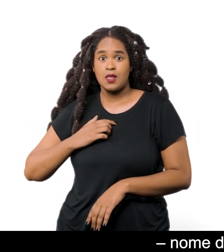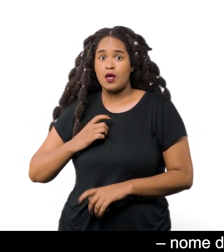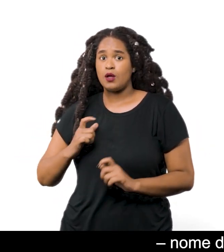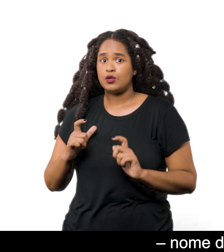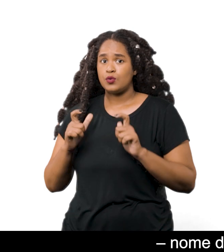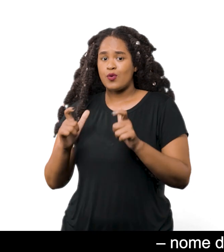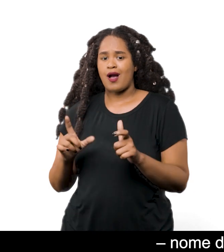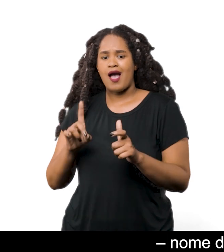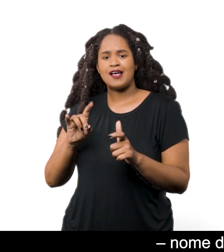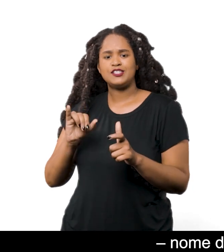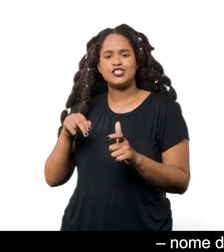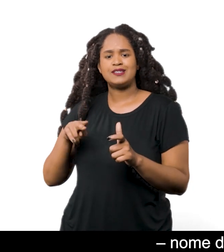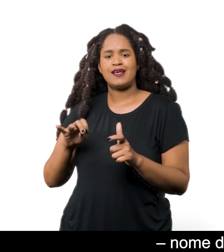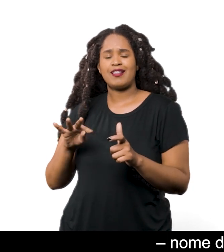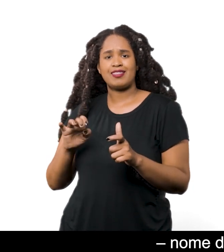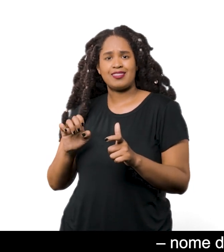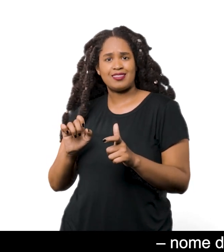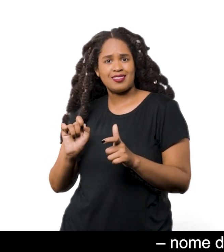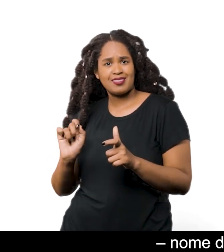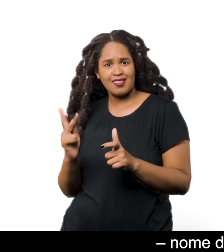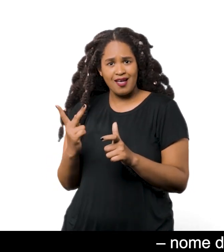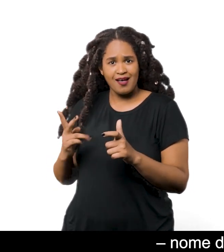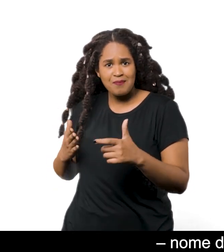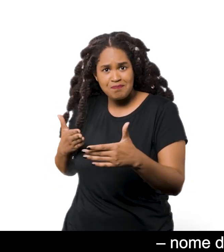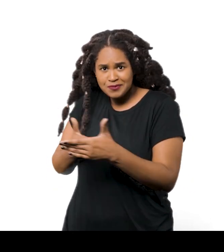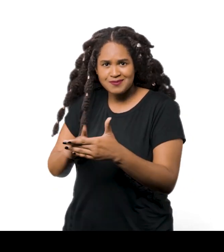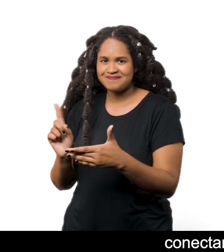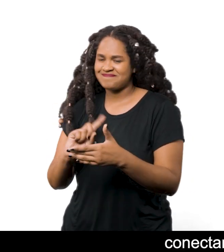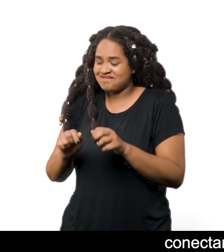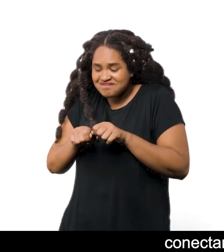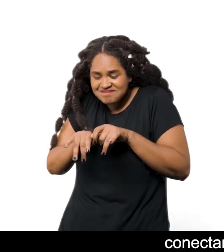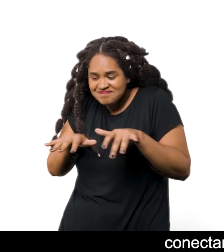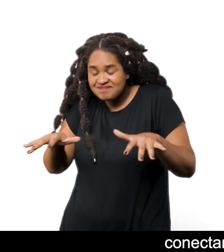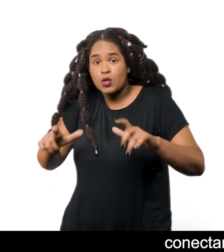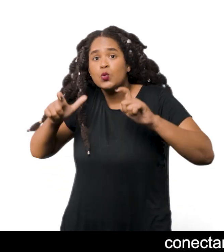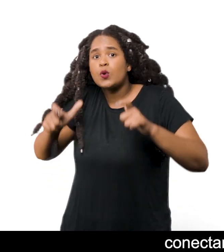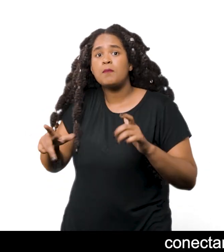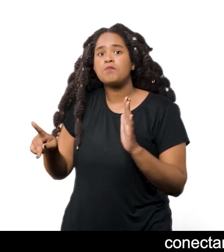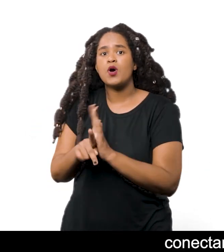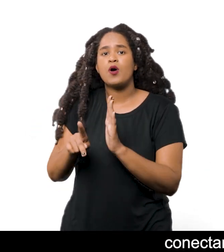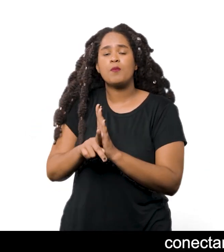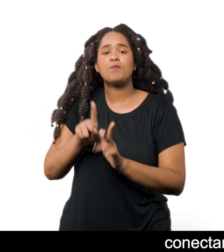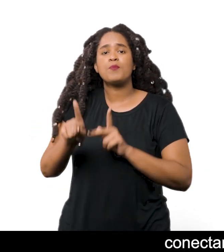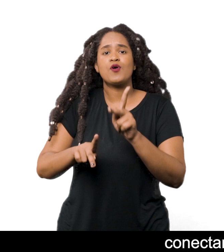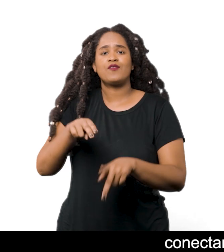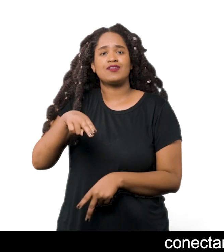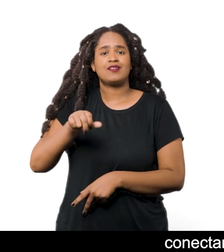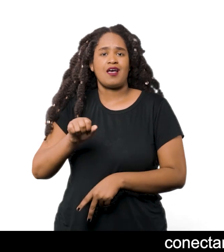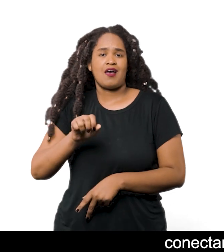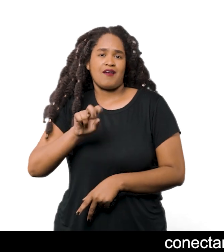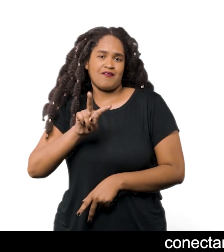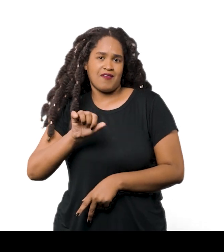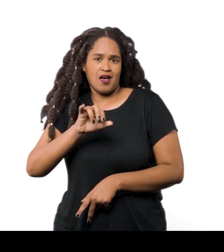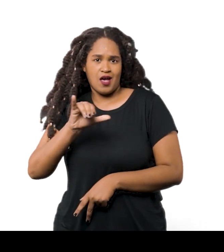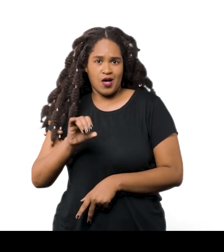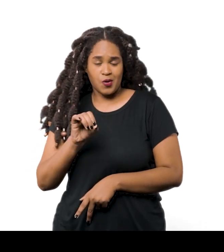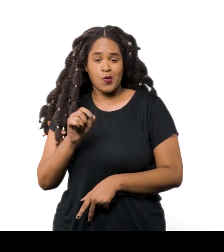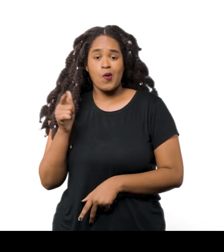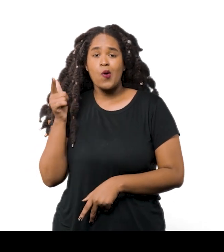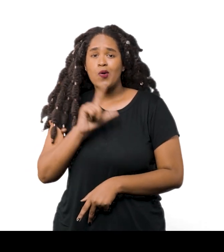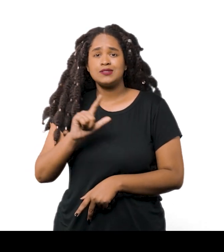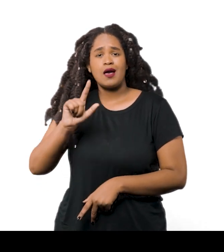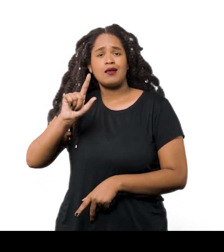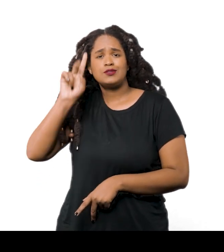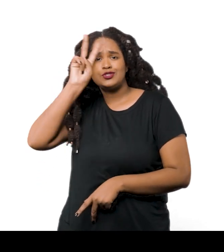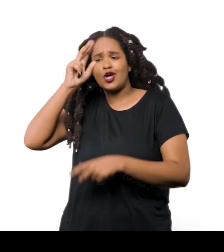Nome do território sagrado do povo navarro Conectando em sua trama diferentes possibilidades de narrativas